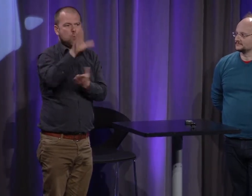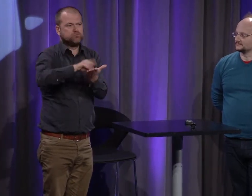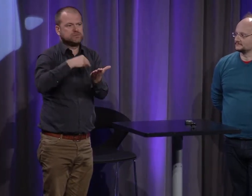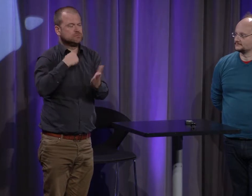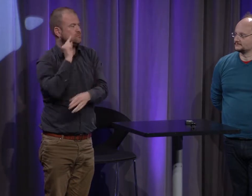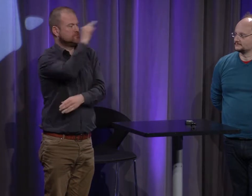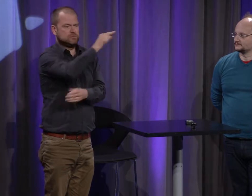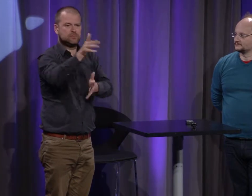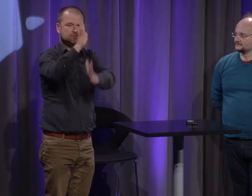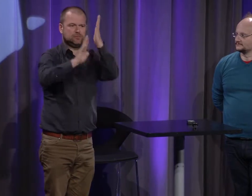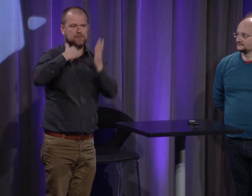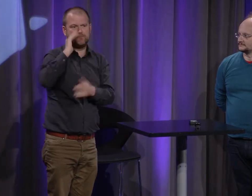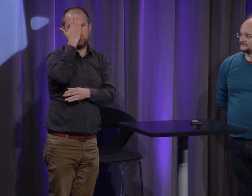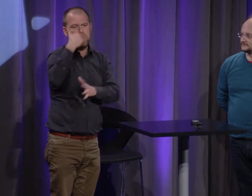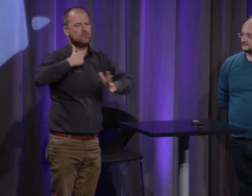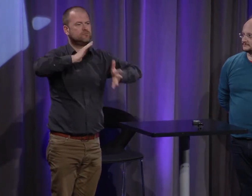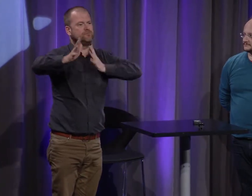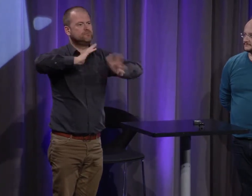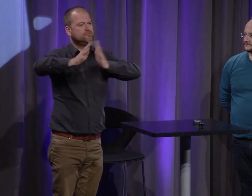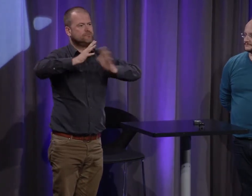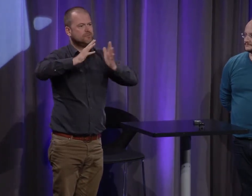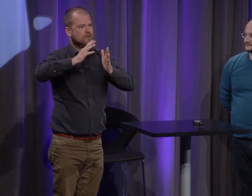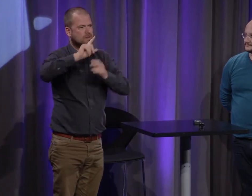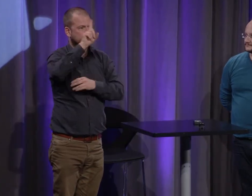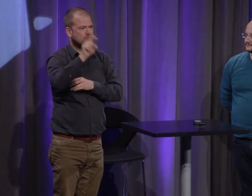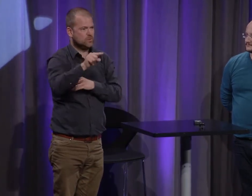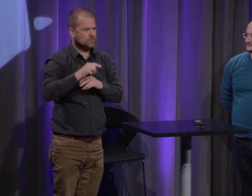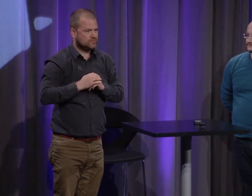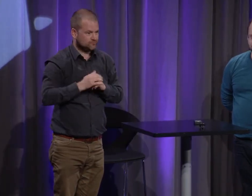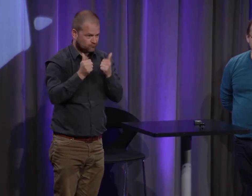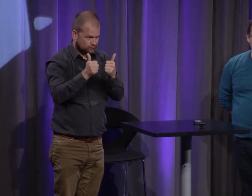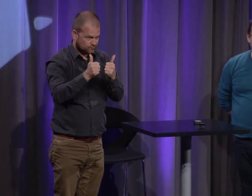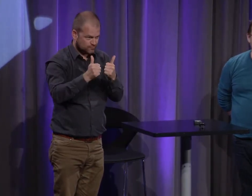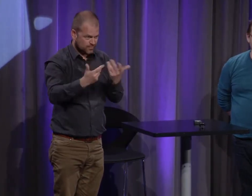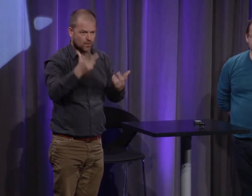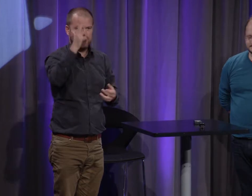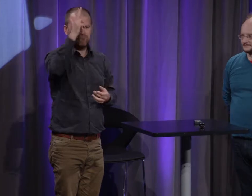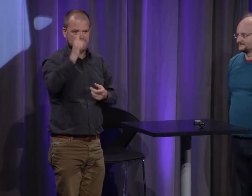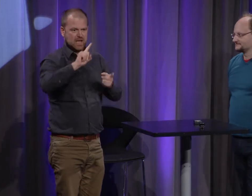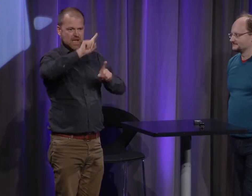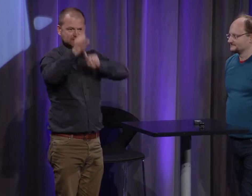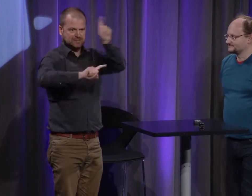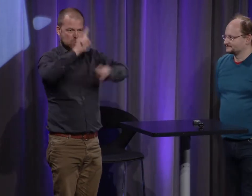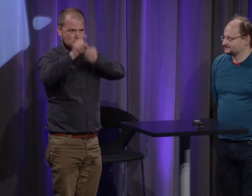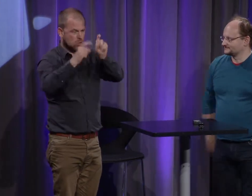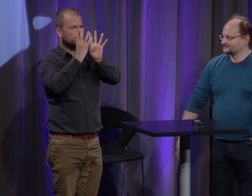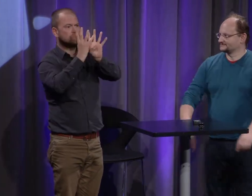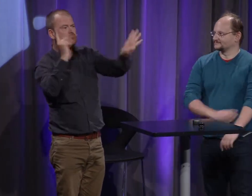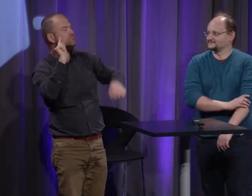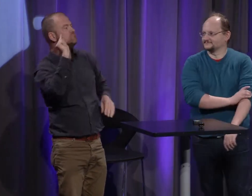scène si elles ne souhaitent pas qu'on les voit à l'antenne sur internet en direct elles peuvent me donner leurs questions que